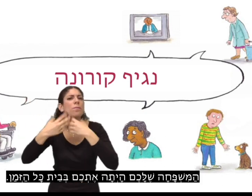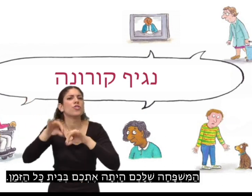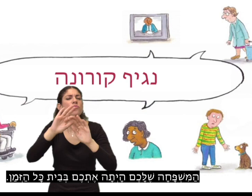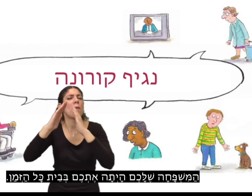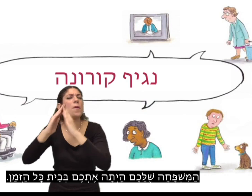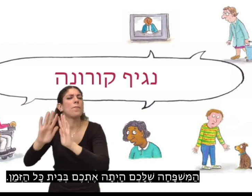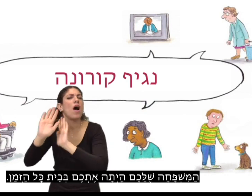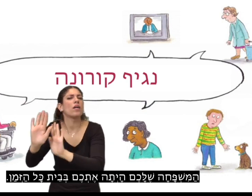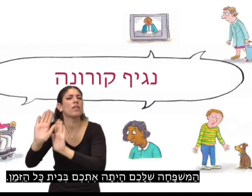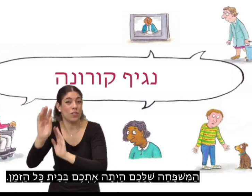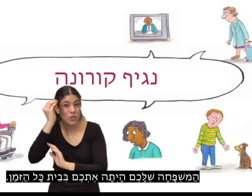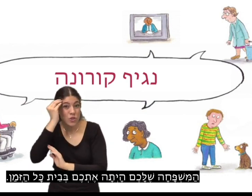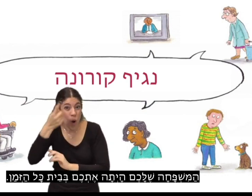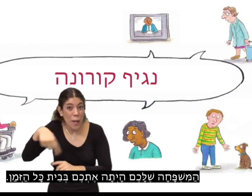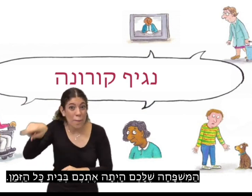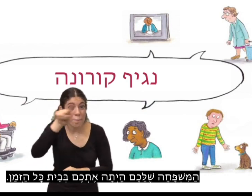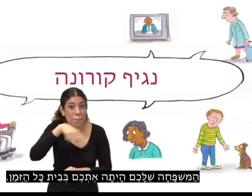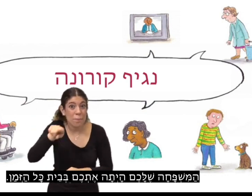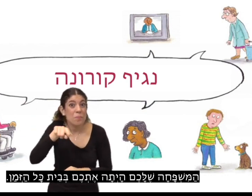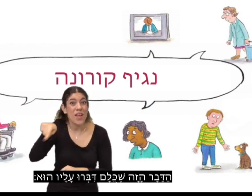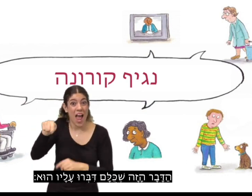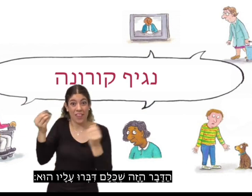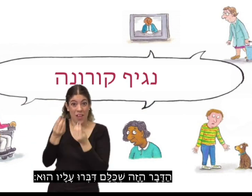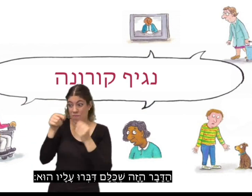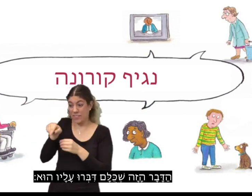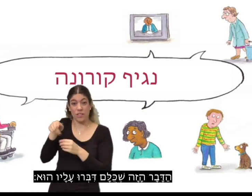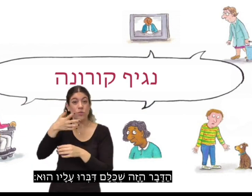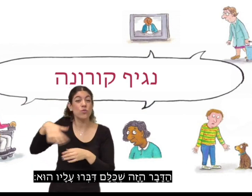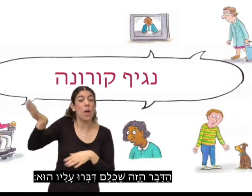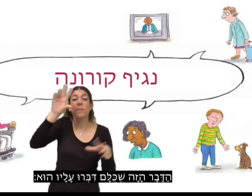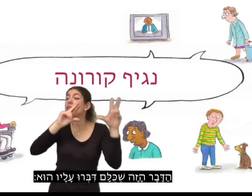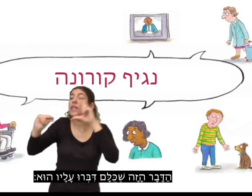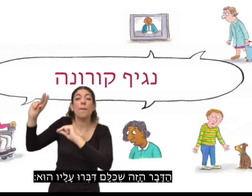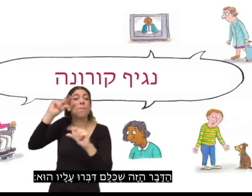אתם זוכרים? הדבר הזה שכולם דיברו עליו